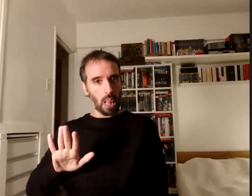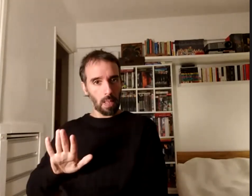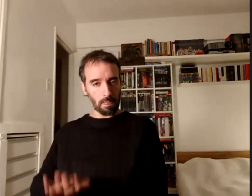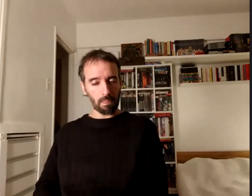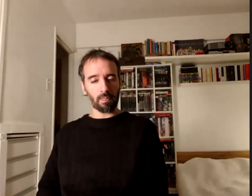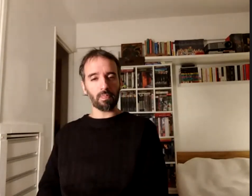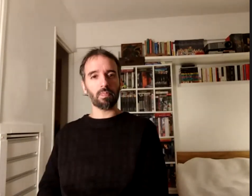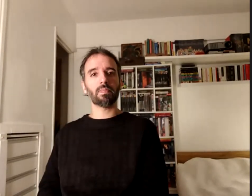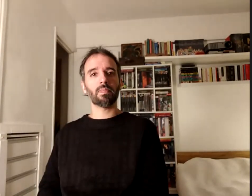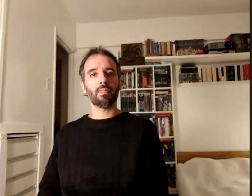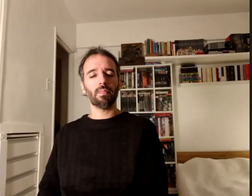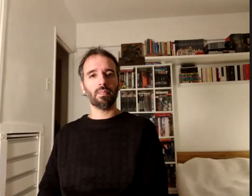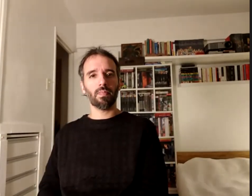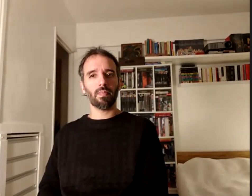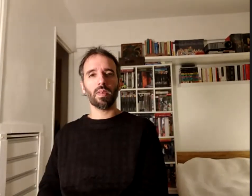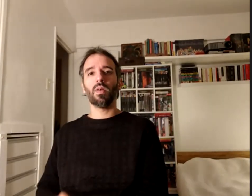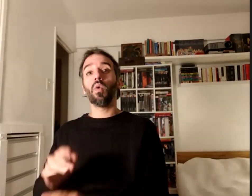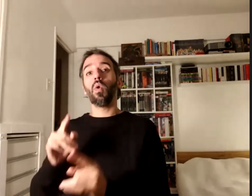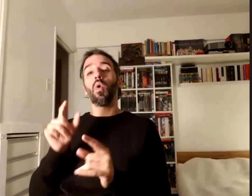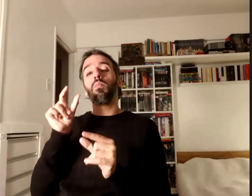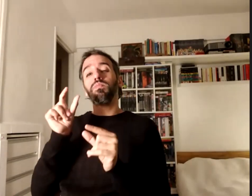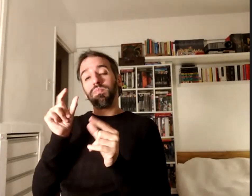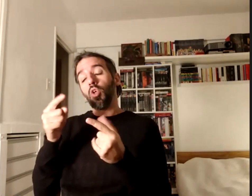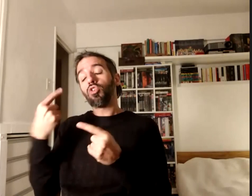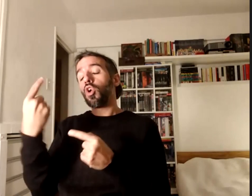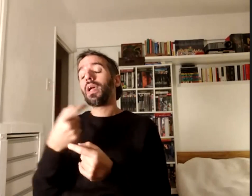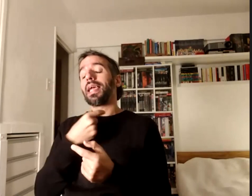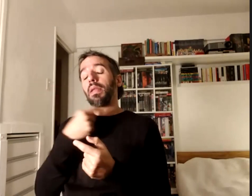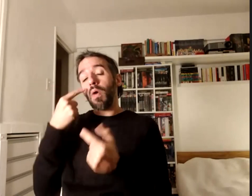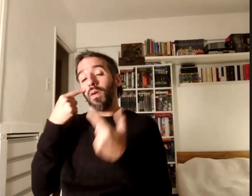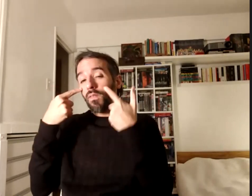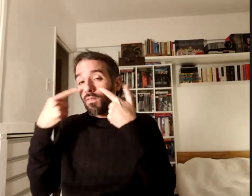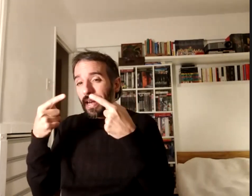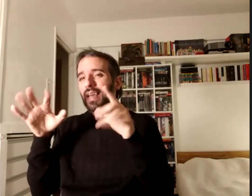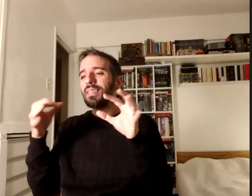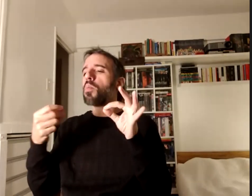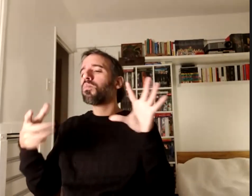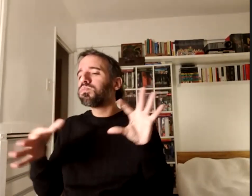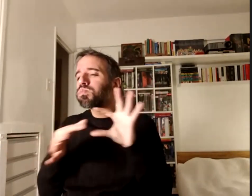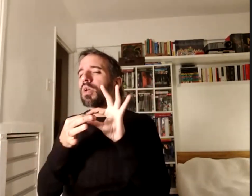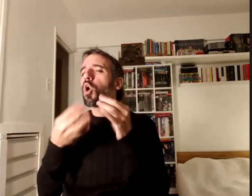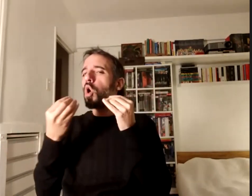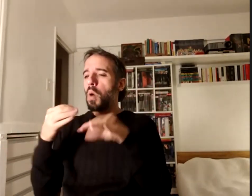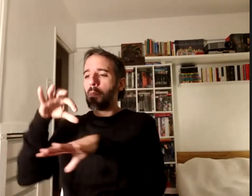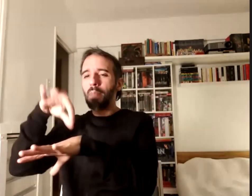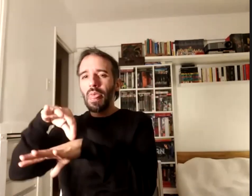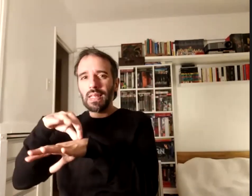un poco lo que intentamos ver es ese vínculo entre medicina ciencia y poder